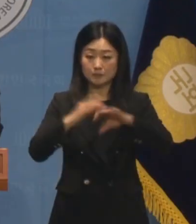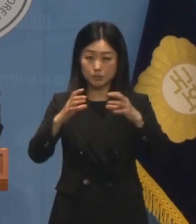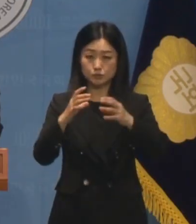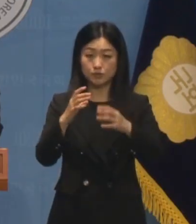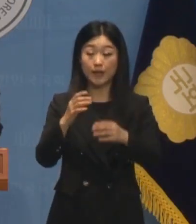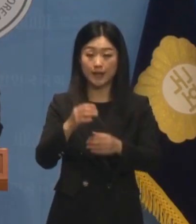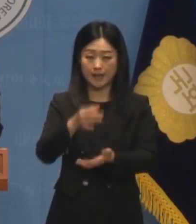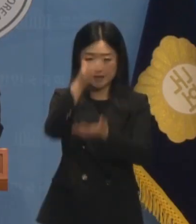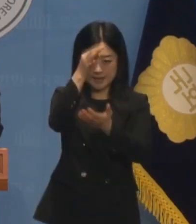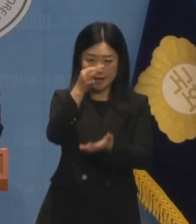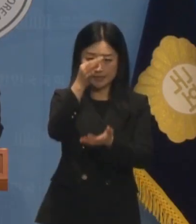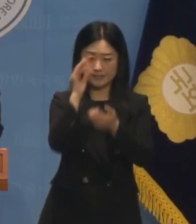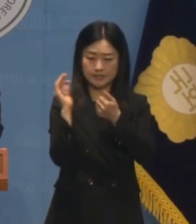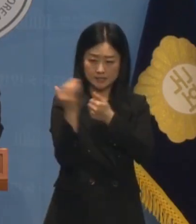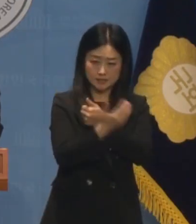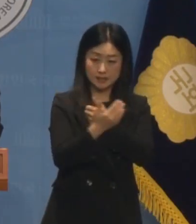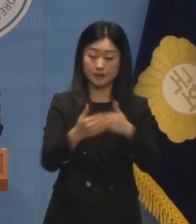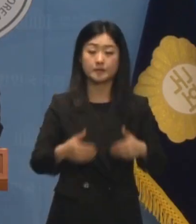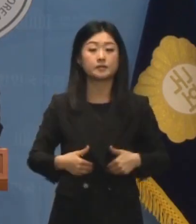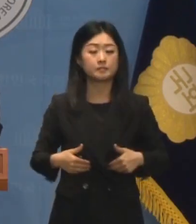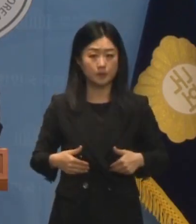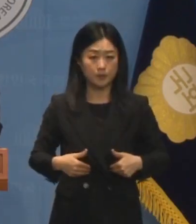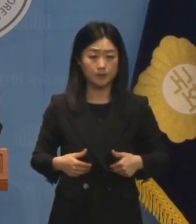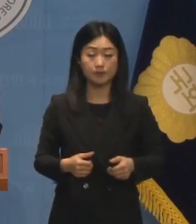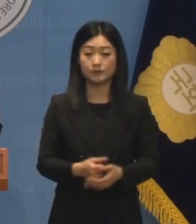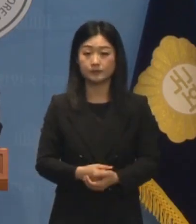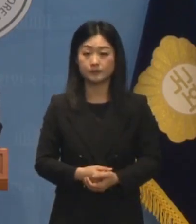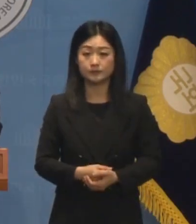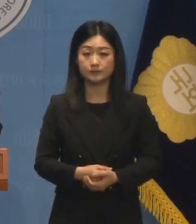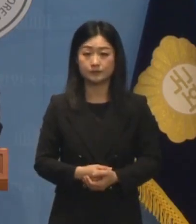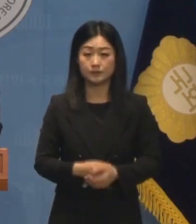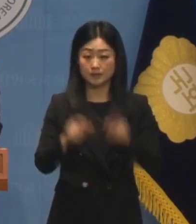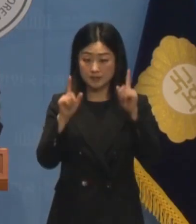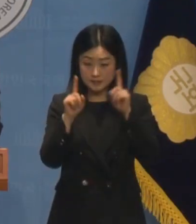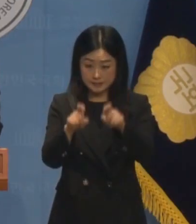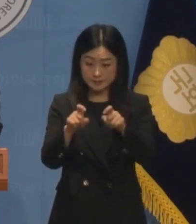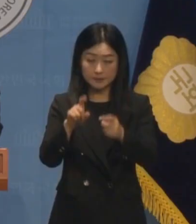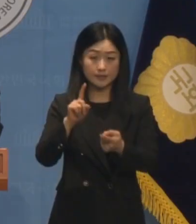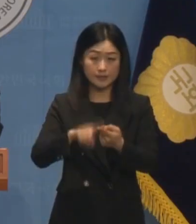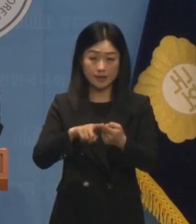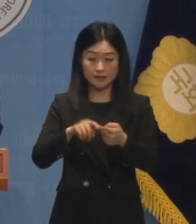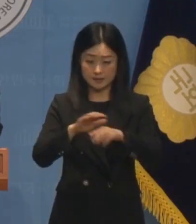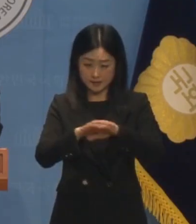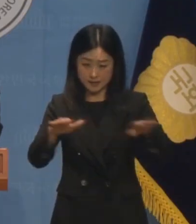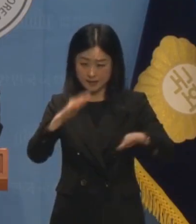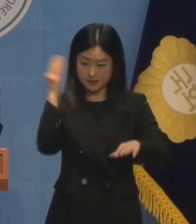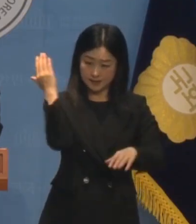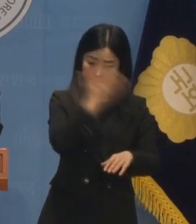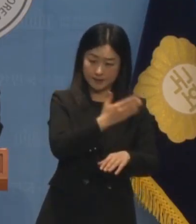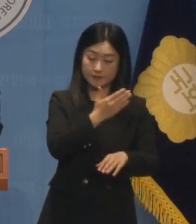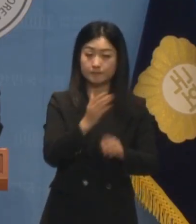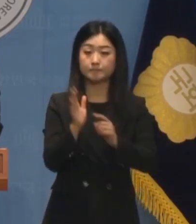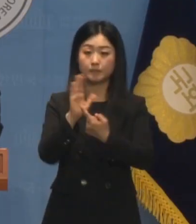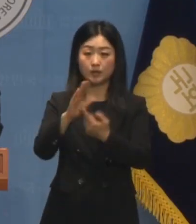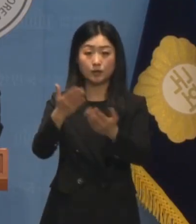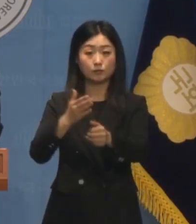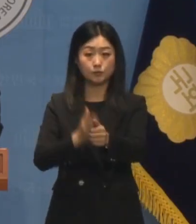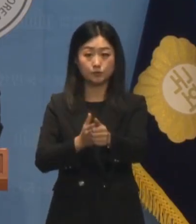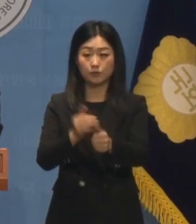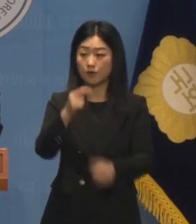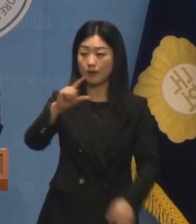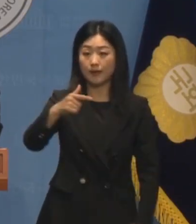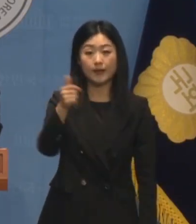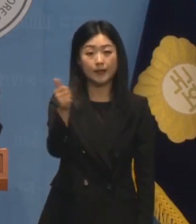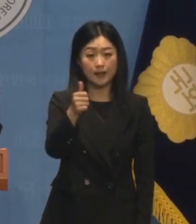가치를 수호해야 합니다. 모든 우혹을 투명하게 밝힐 수 있도록 국민의힘 한동훈